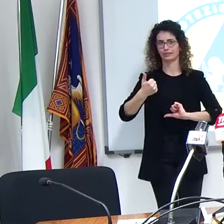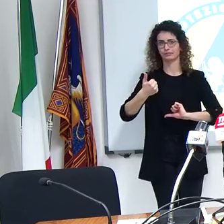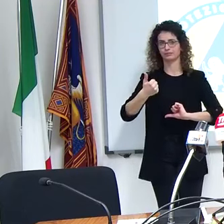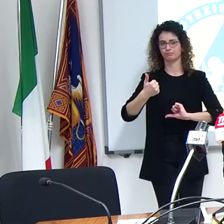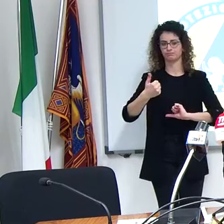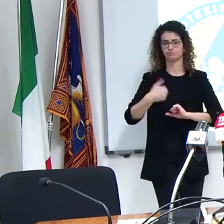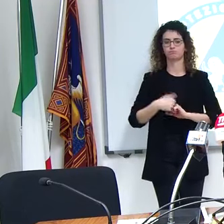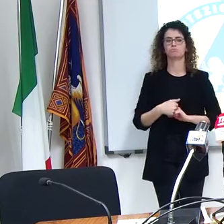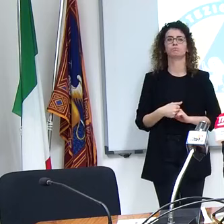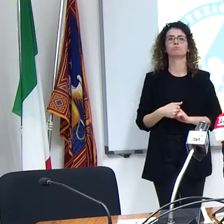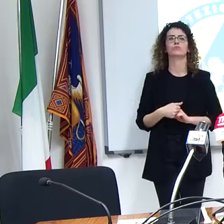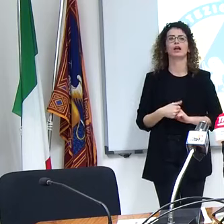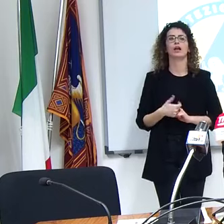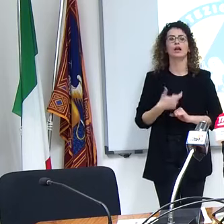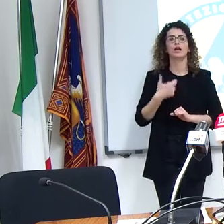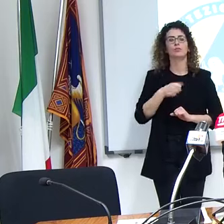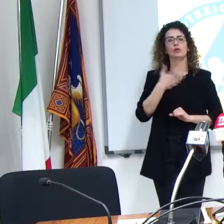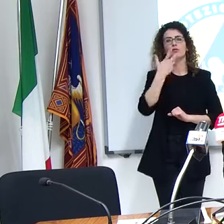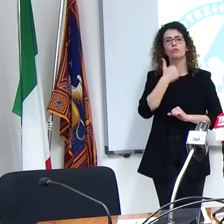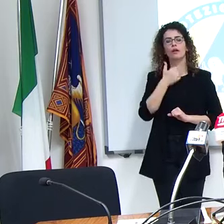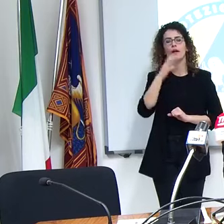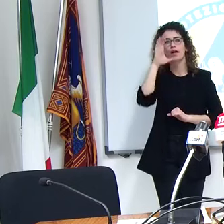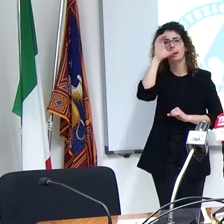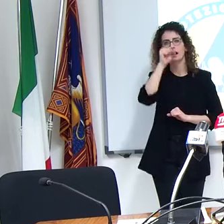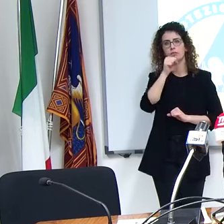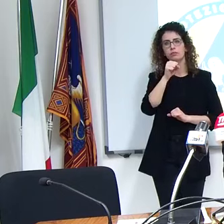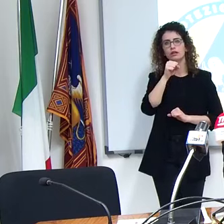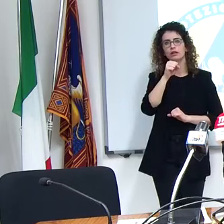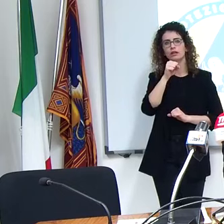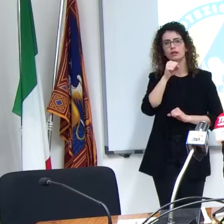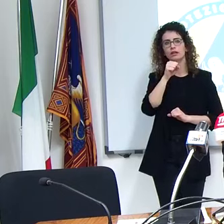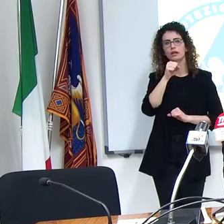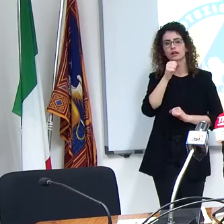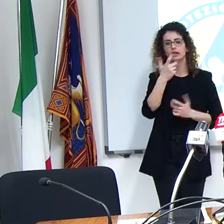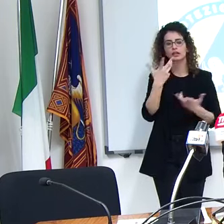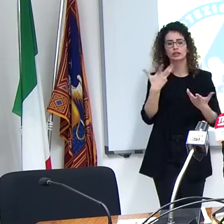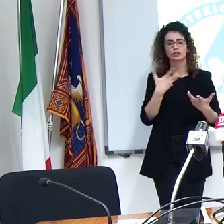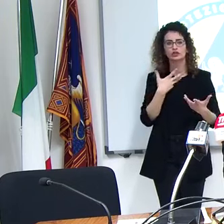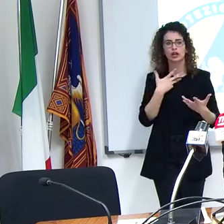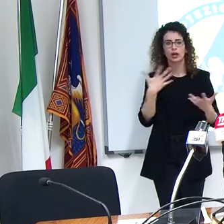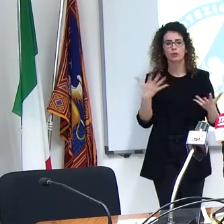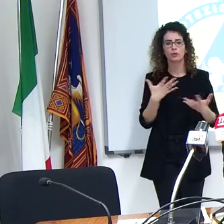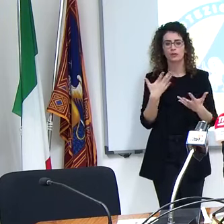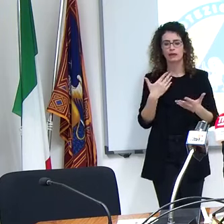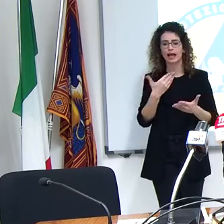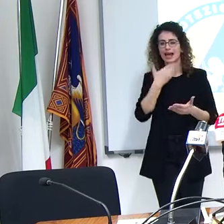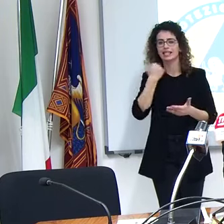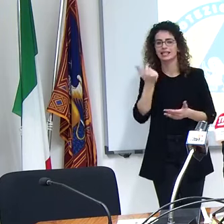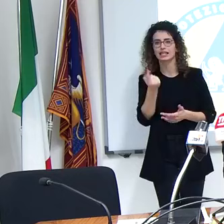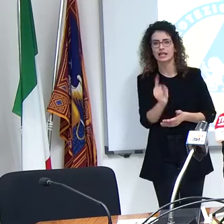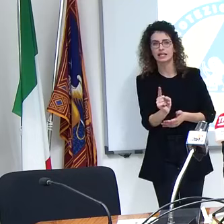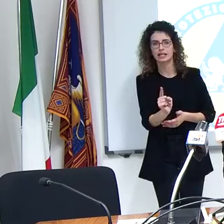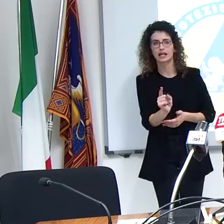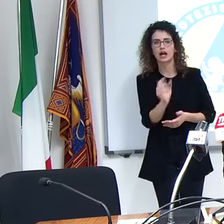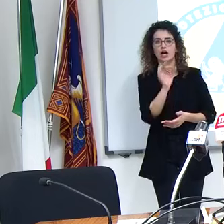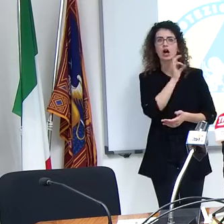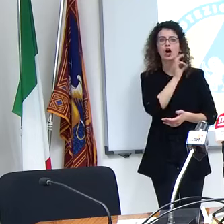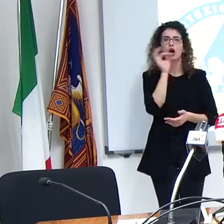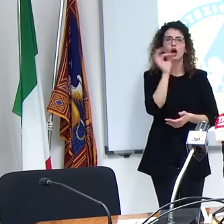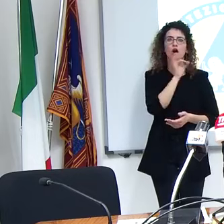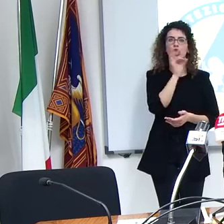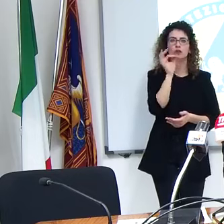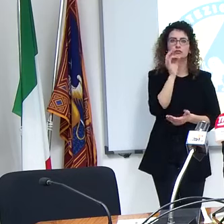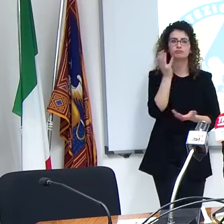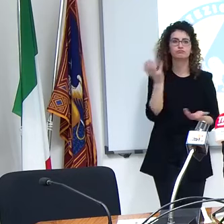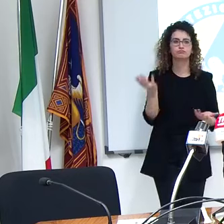per cui volevano capire se c'era qualche possibilità di non considerare le assenze o cose di questo genere